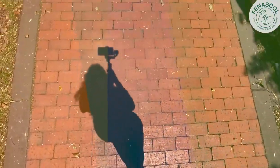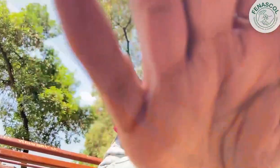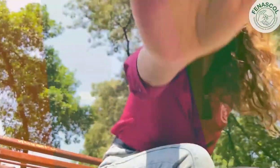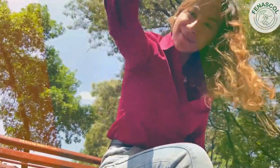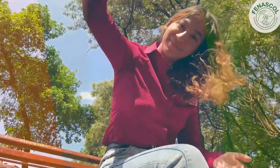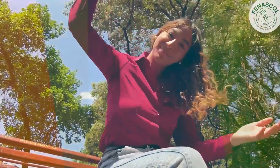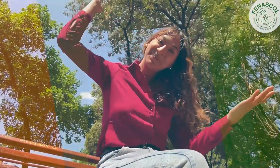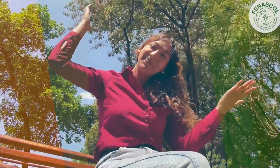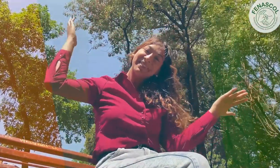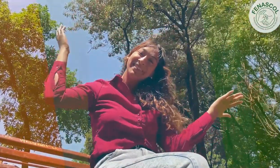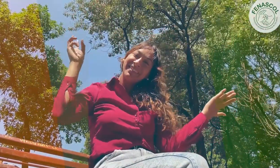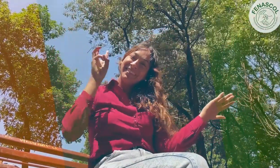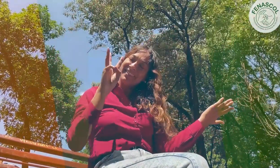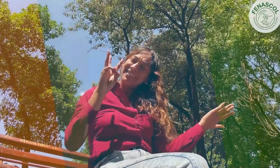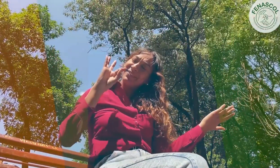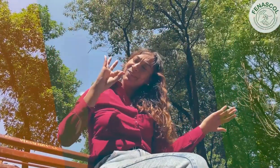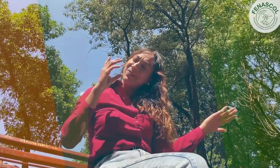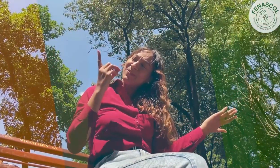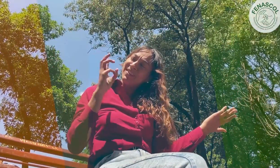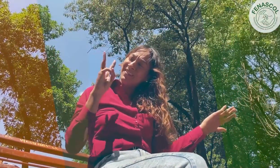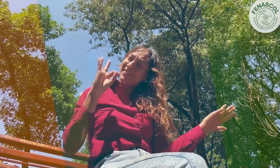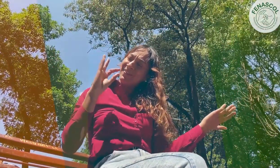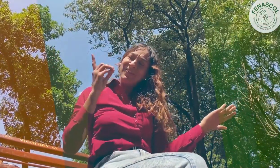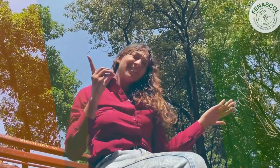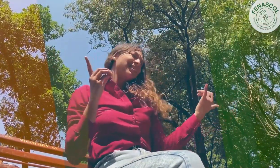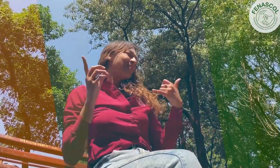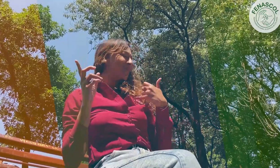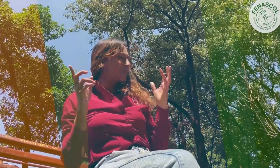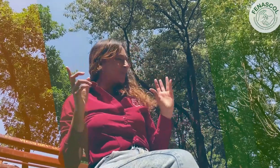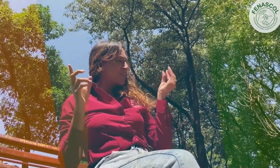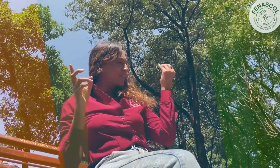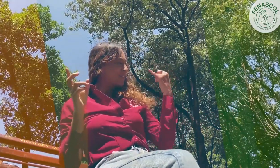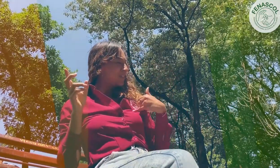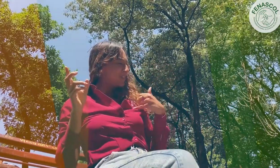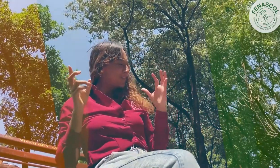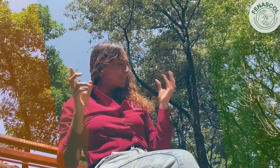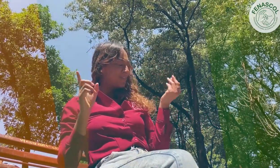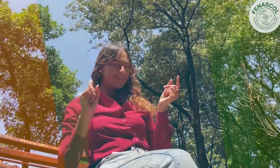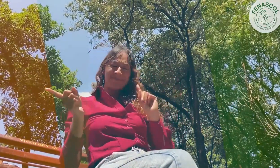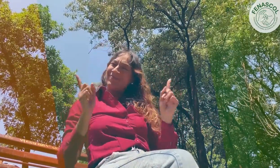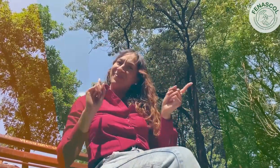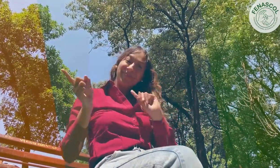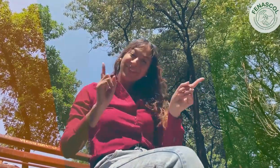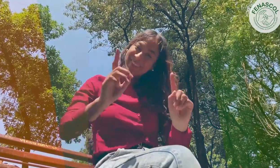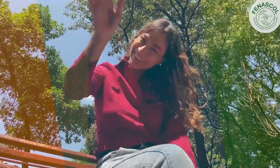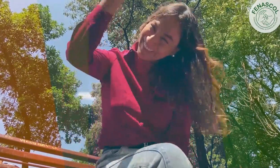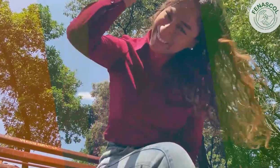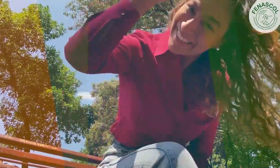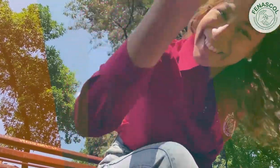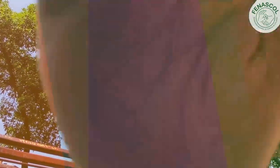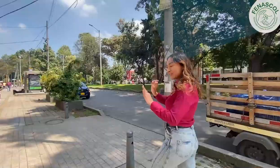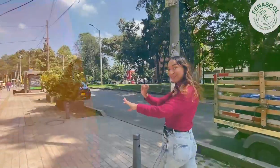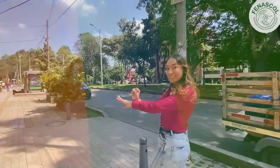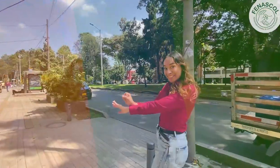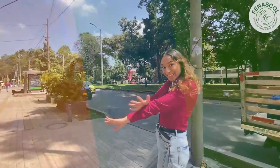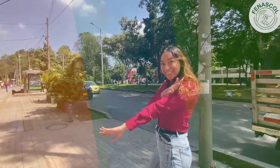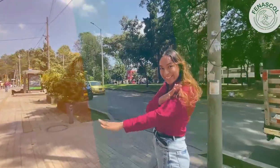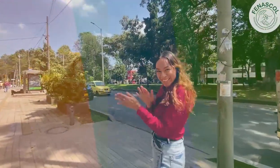La WFD y la WFD Sección Jóvenes serán ellos. ¡Qué emocionante! ¡Ven,